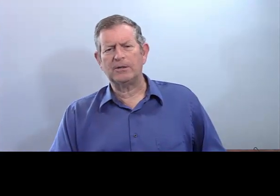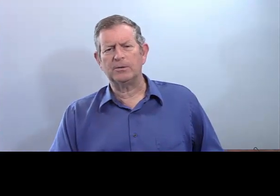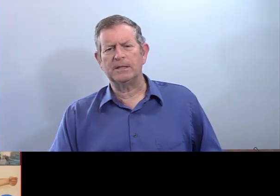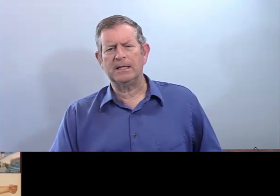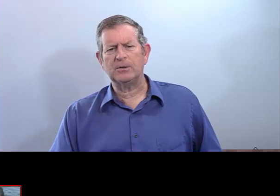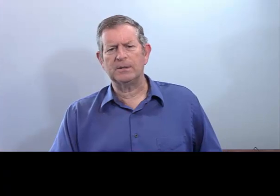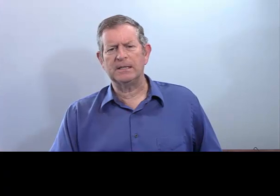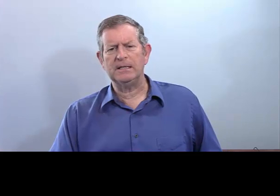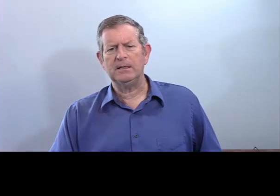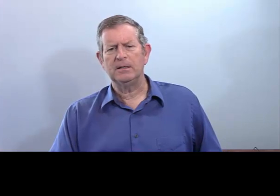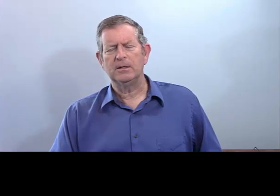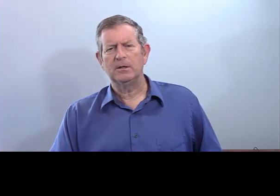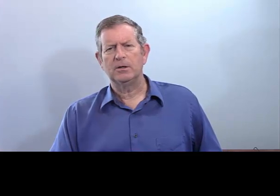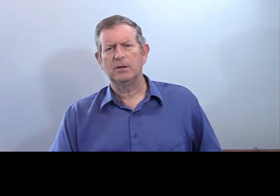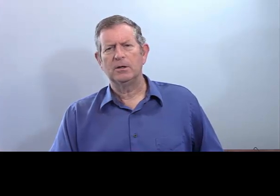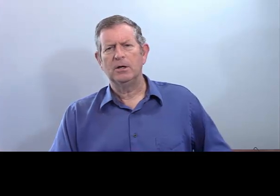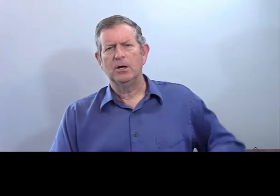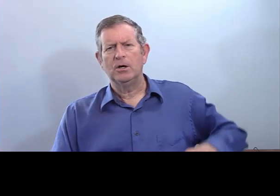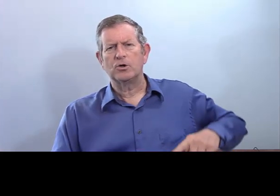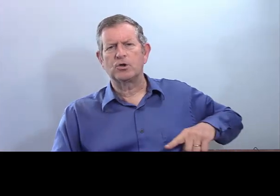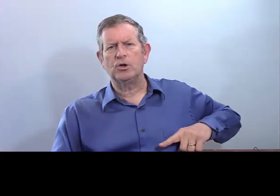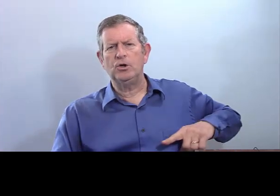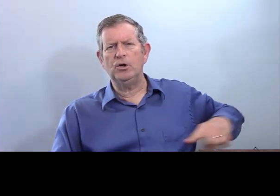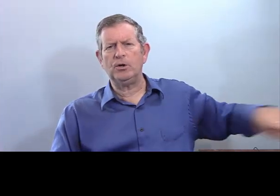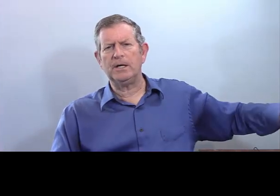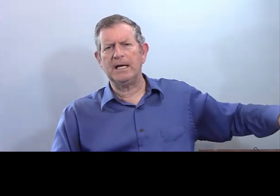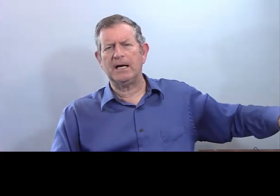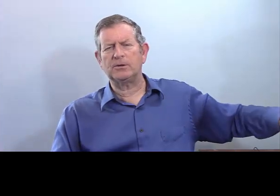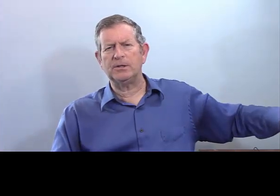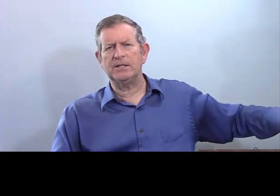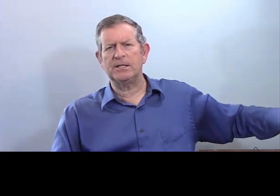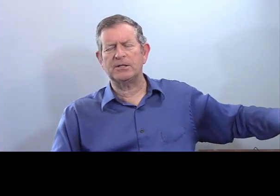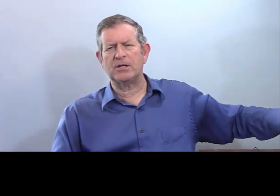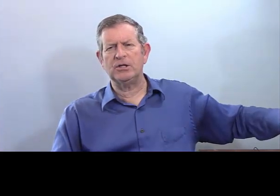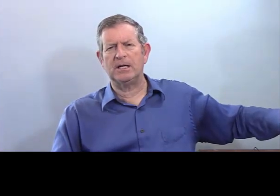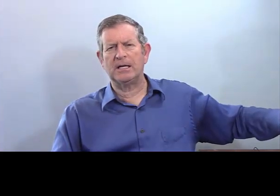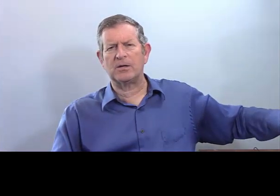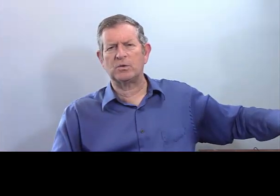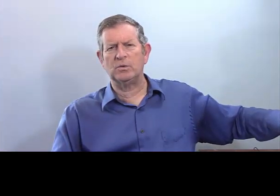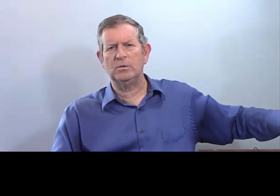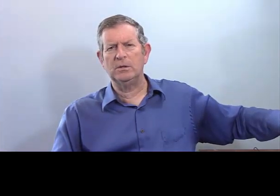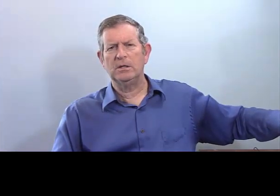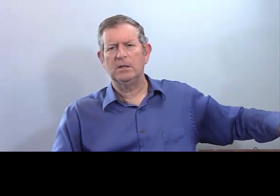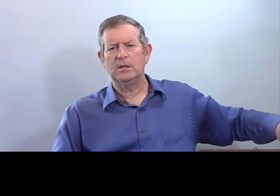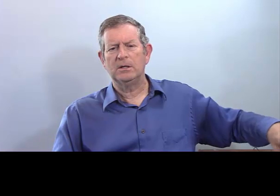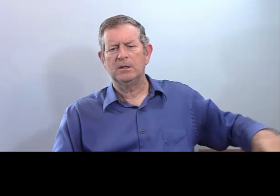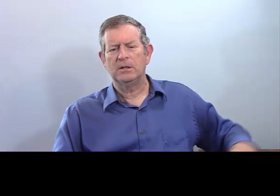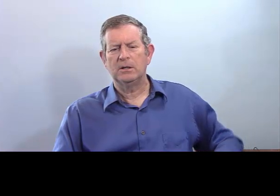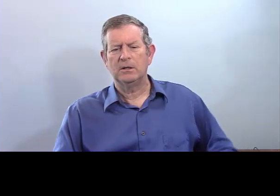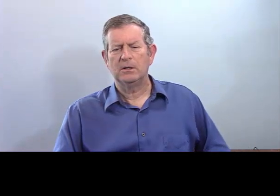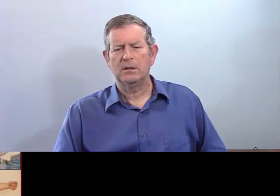Je... Attendez, attendez. Je le regarde. Je le regarde. Quand il s'agit d'un garçon.